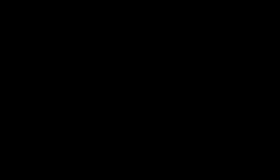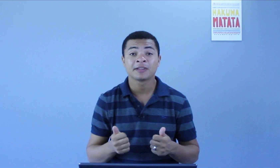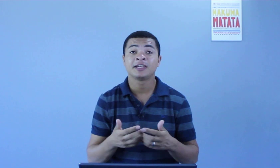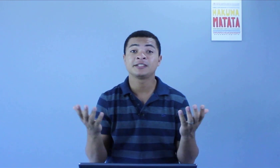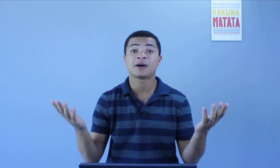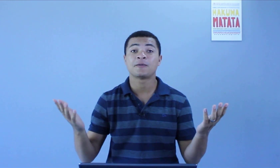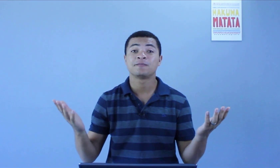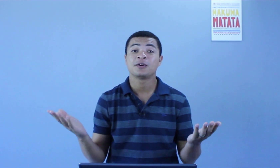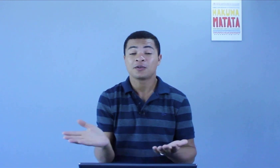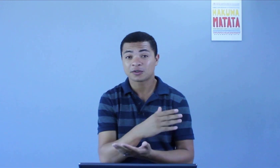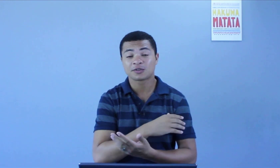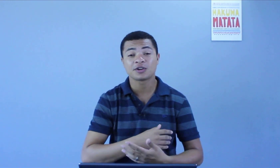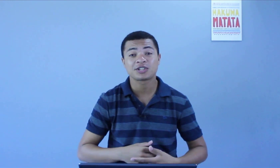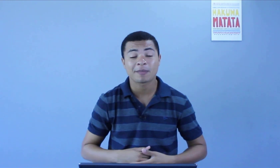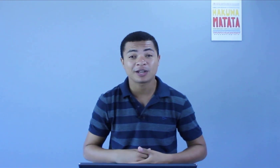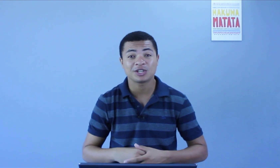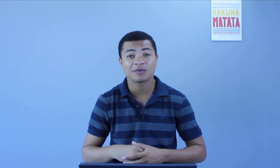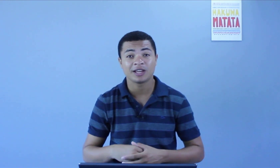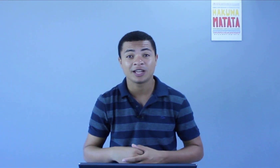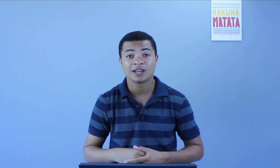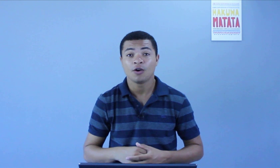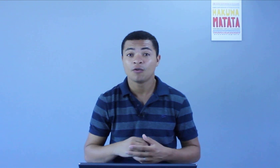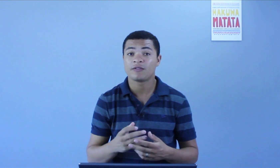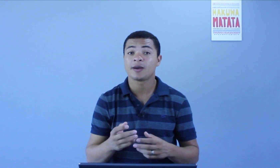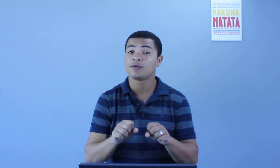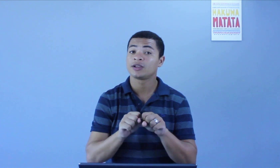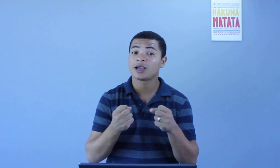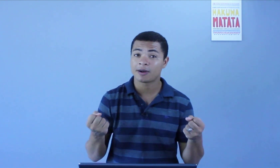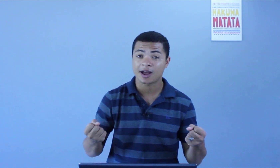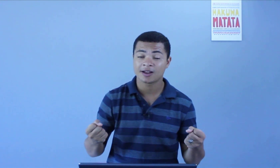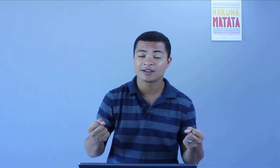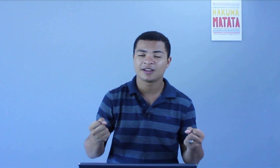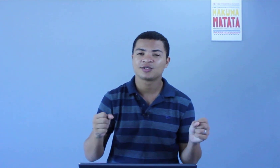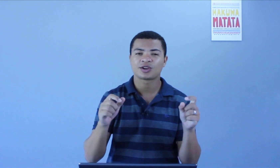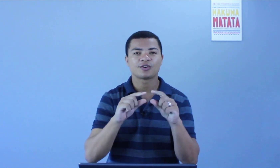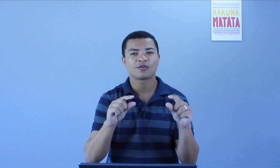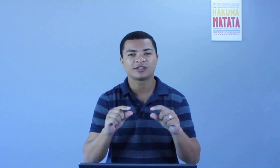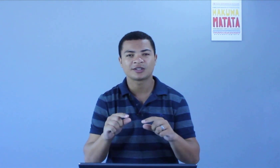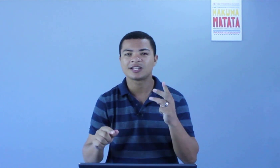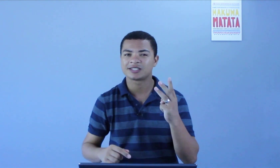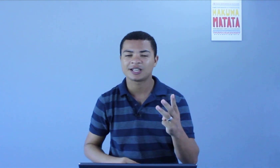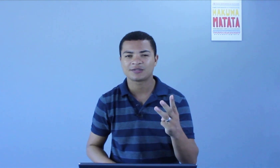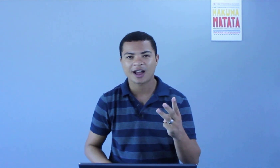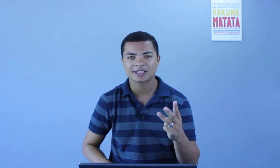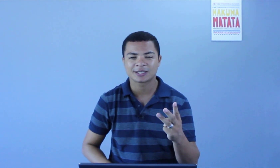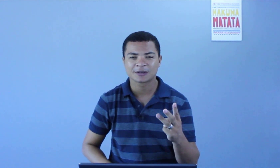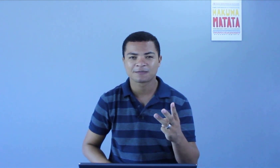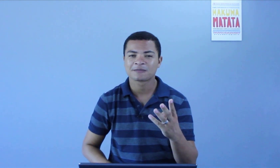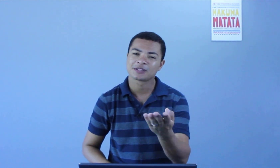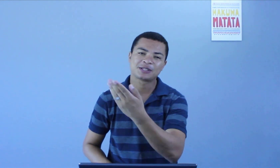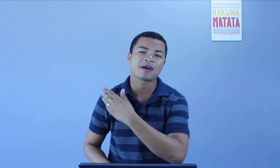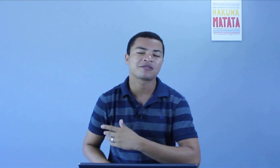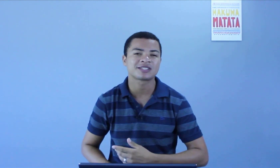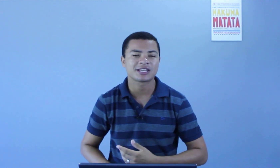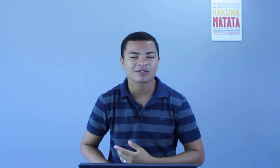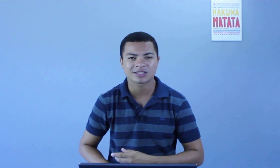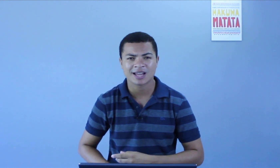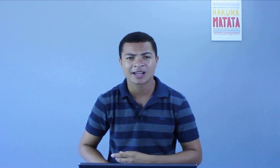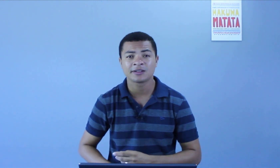Então, gostou de ter aprendido aí o verbo quebrar, só que no contexto das três frases? Espero que você tenha gostado.